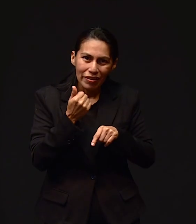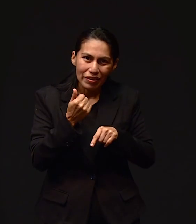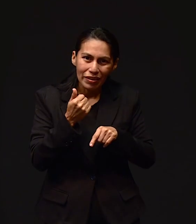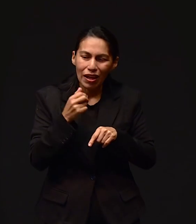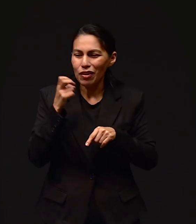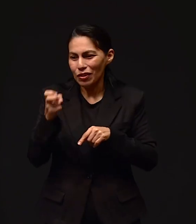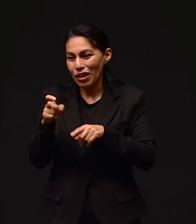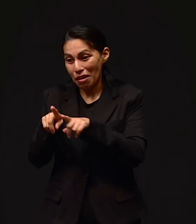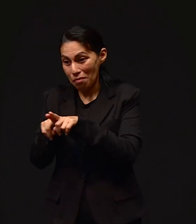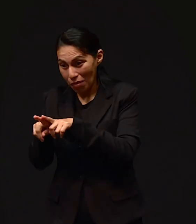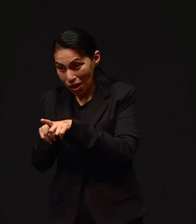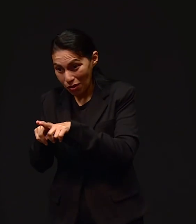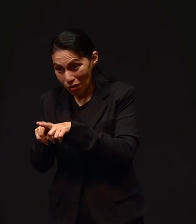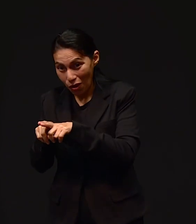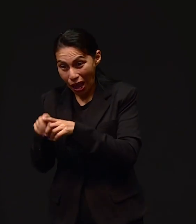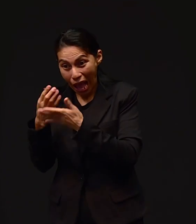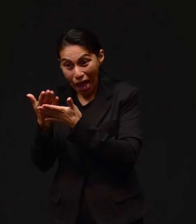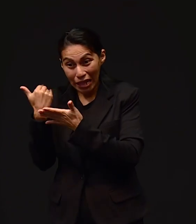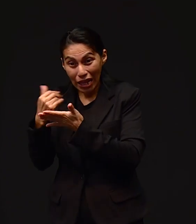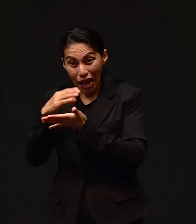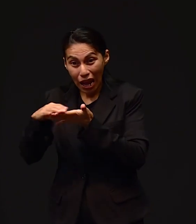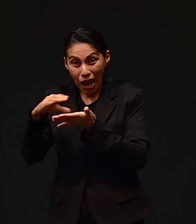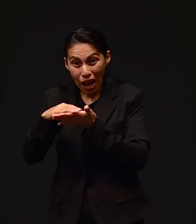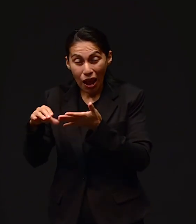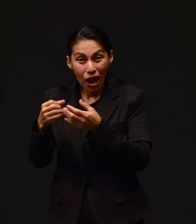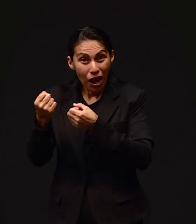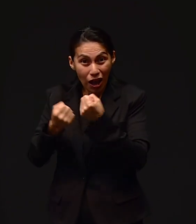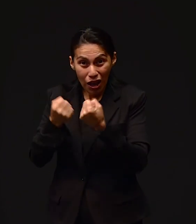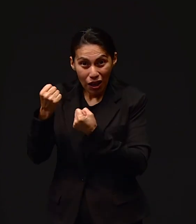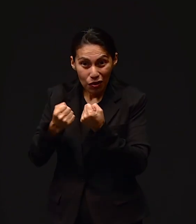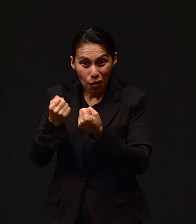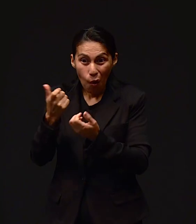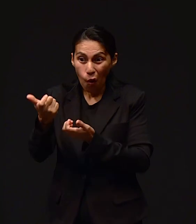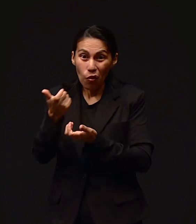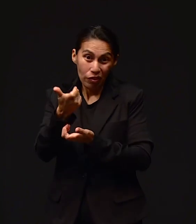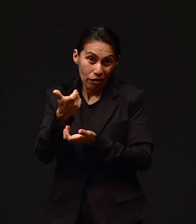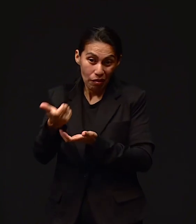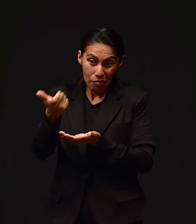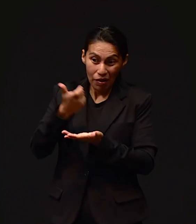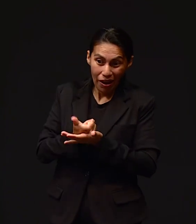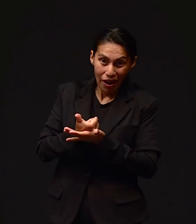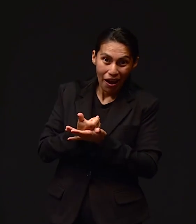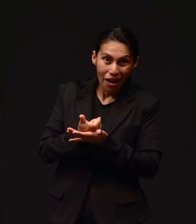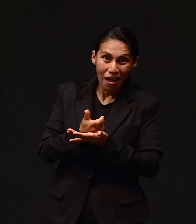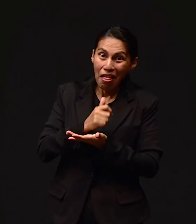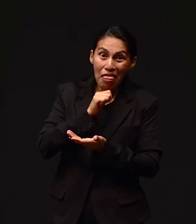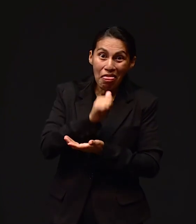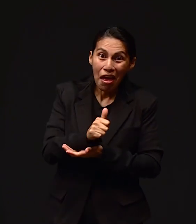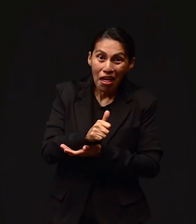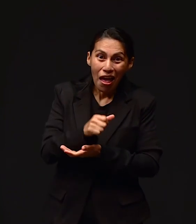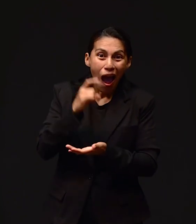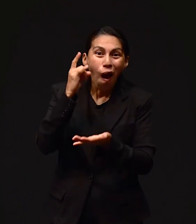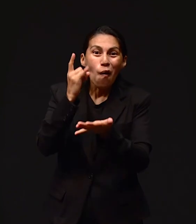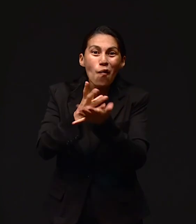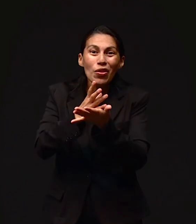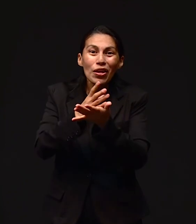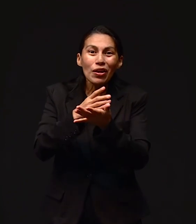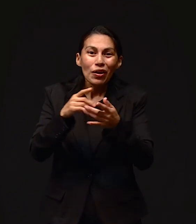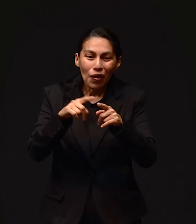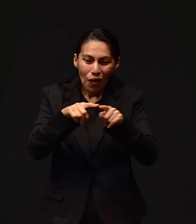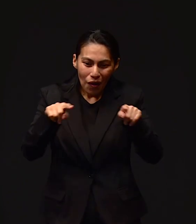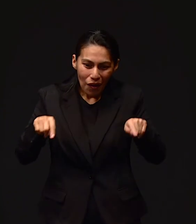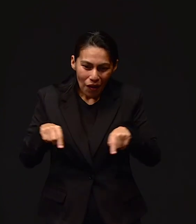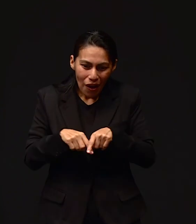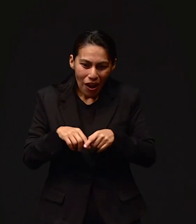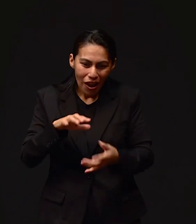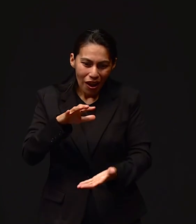compró la pila. Y ya con eso le pusimos la pila y lo arrancamos y ya nos lo trajimos. O sea, estaba